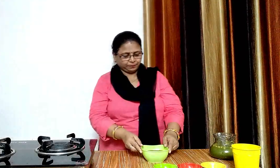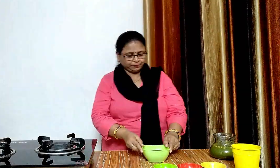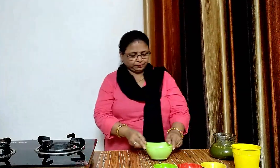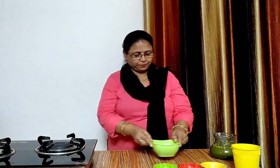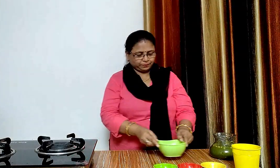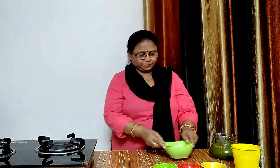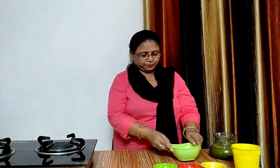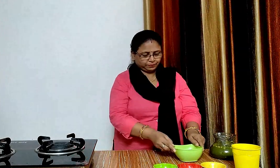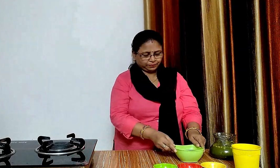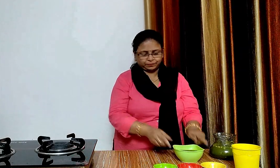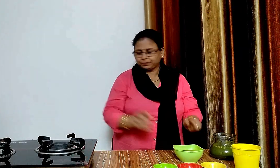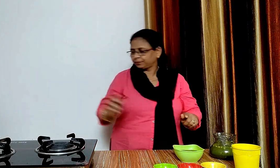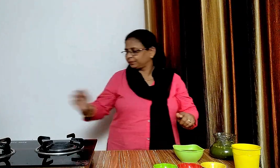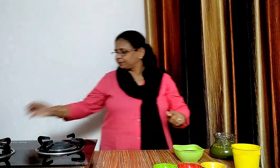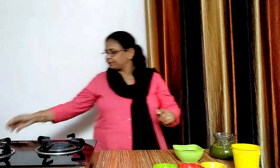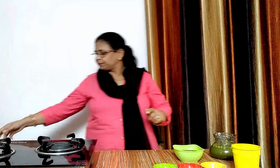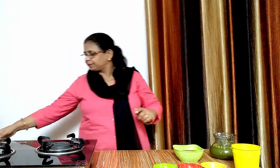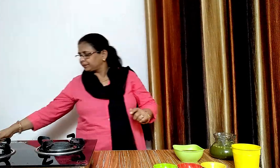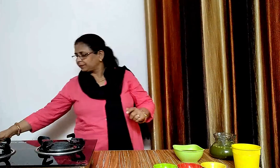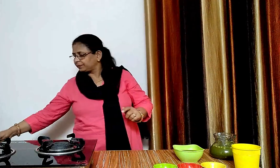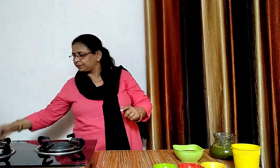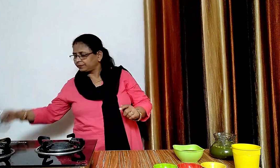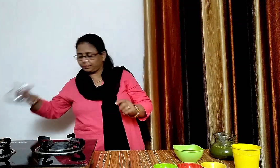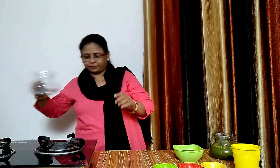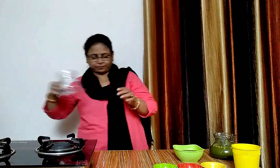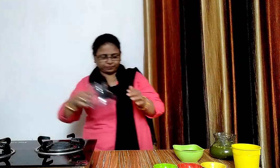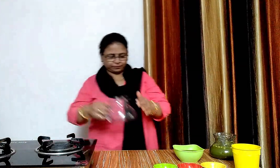अब हम तीसे चार्चे मच इमली के चर्णी जार में डाल लेंगे